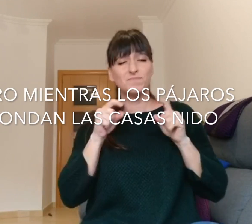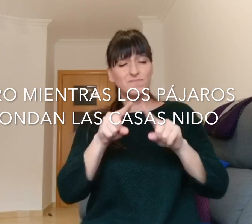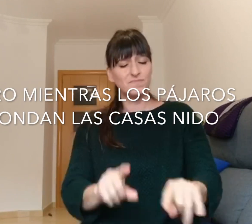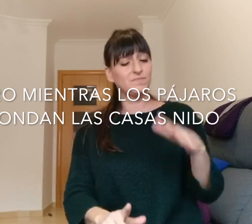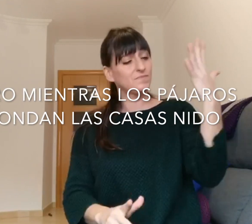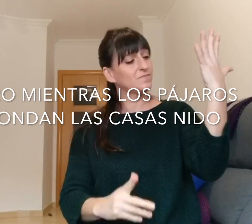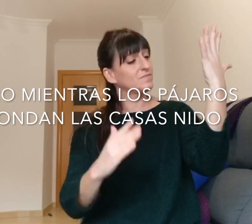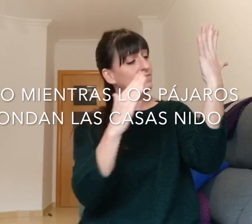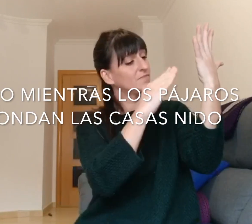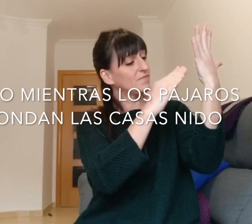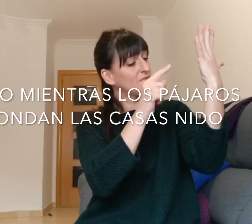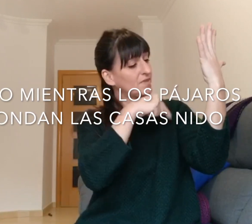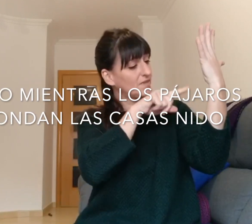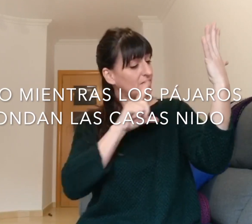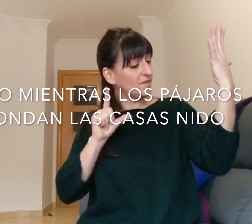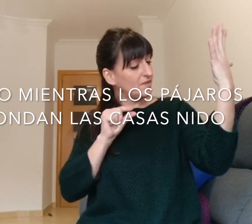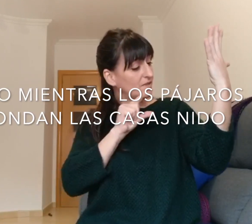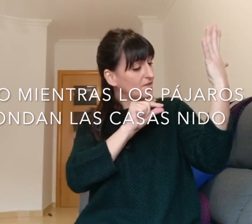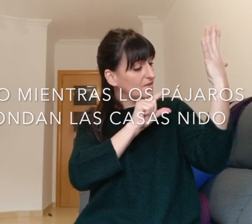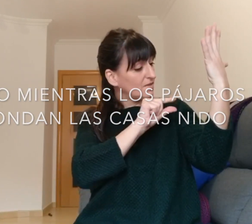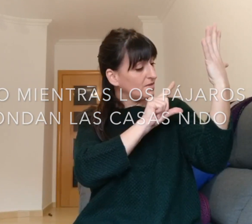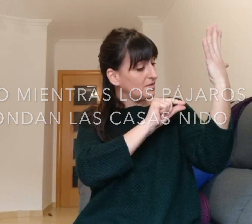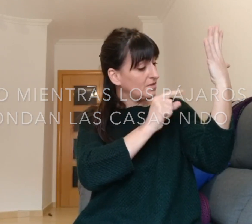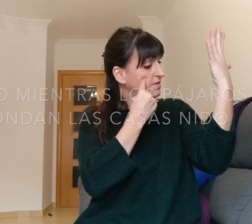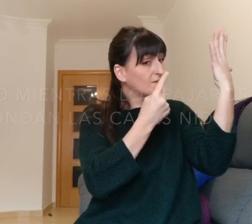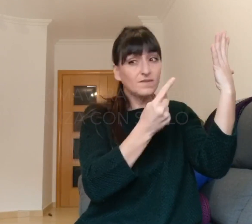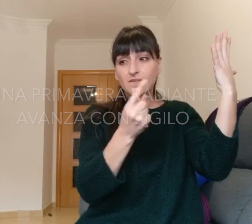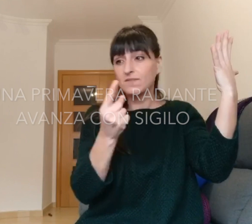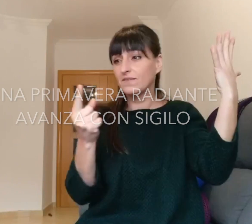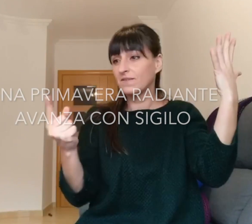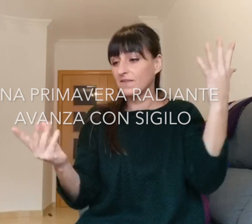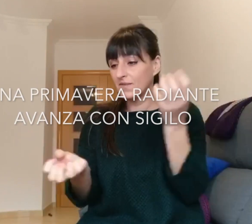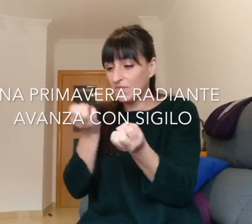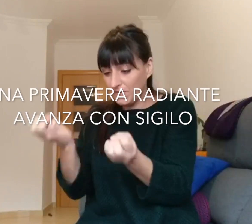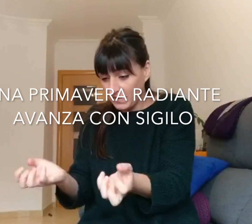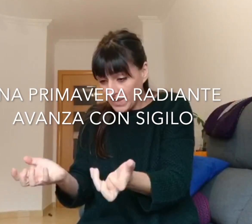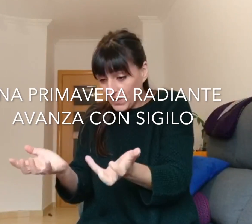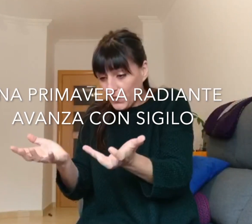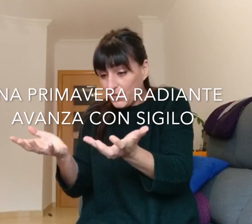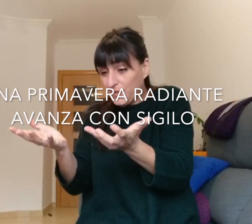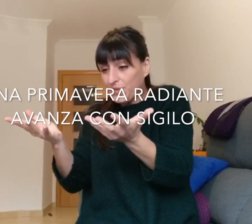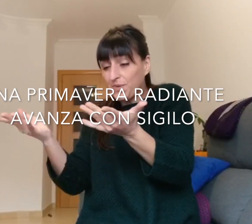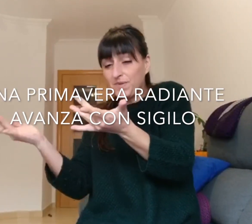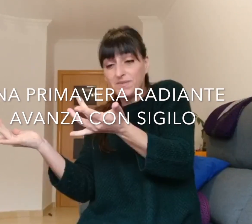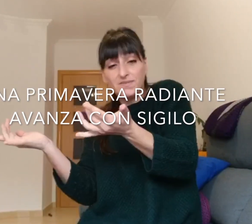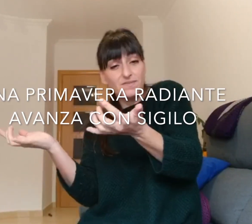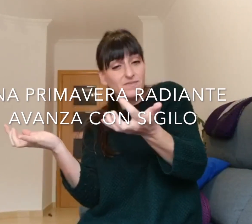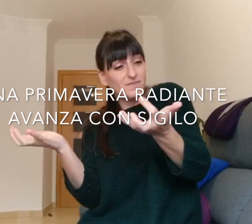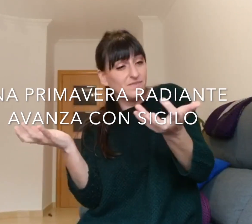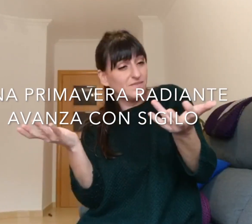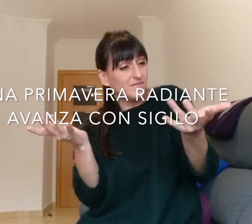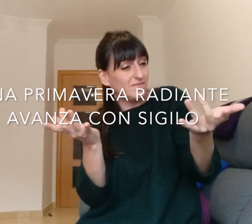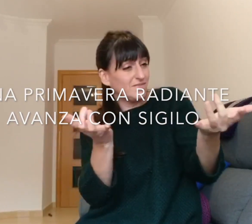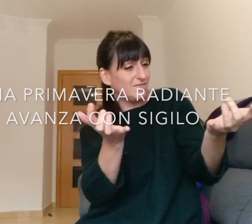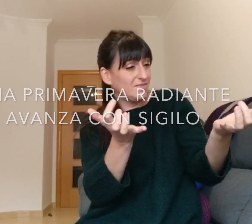pájaros rondan las casas nido Una primavera radiante avanza con sigilo